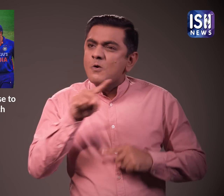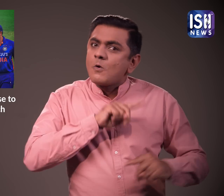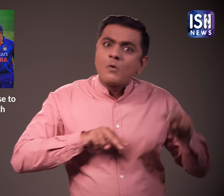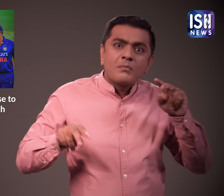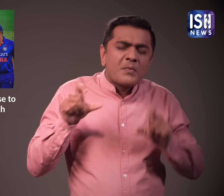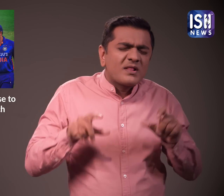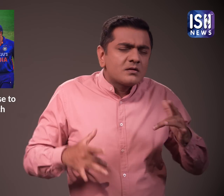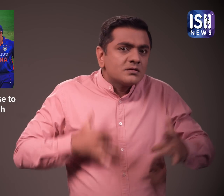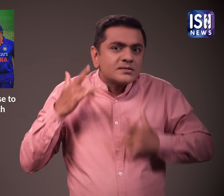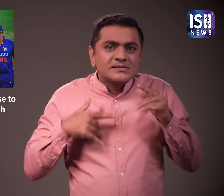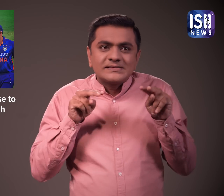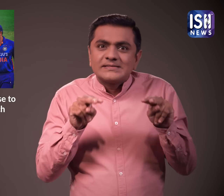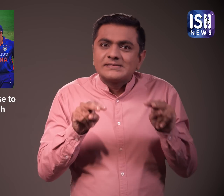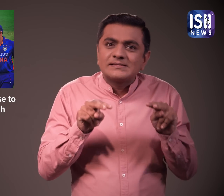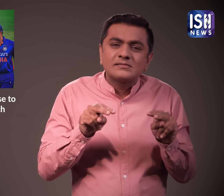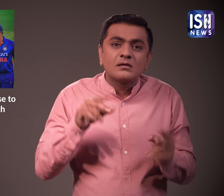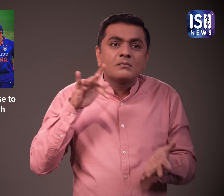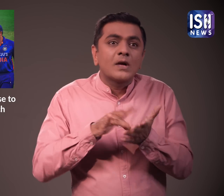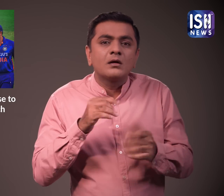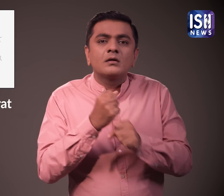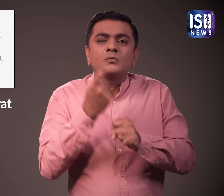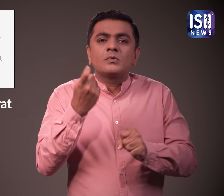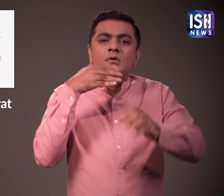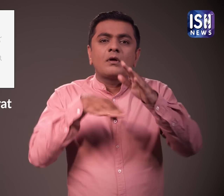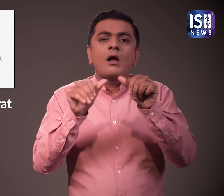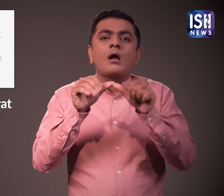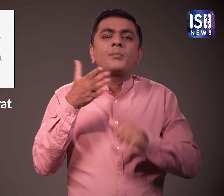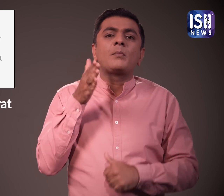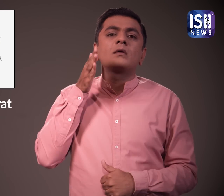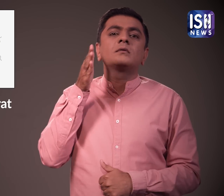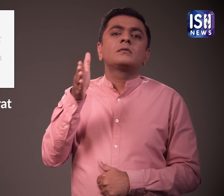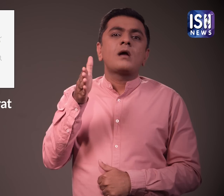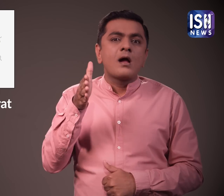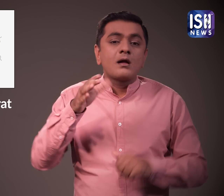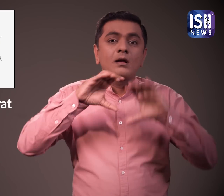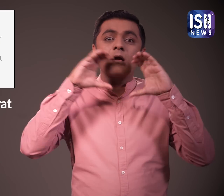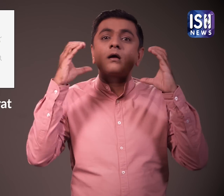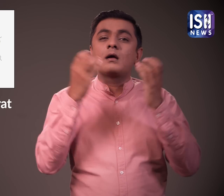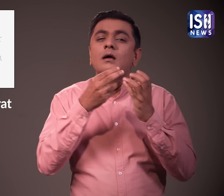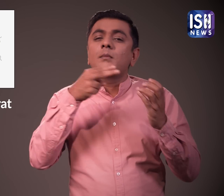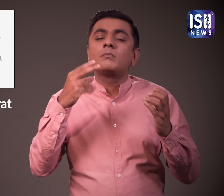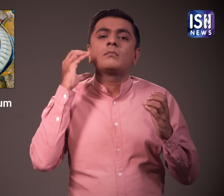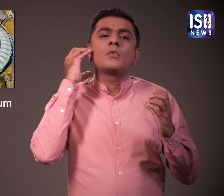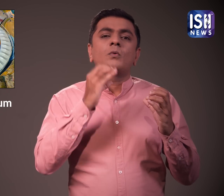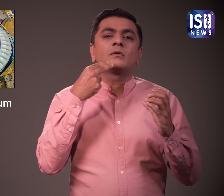हर कोई बेहत उत्साहित है ये मैच गुजराद के एमदाबाद के नरेंद्र मोर्डी स्टेडियम में खेला जाएगा